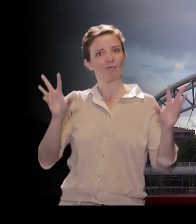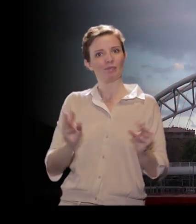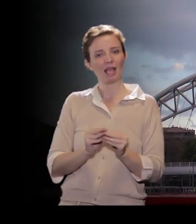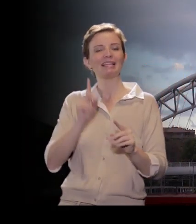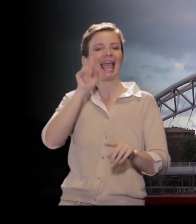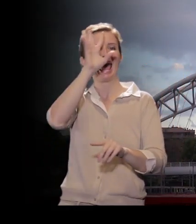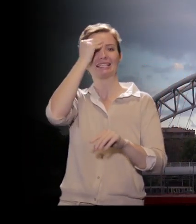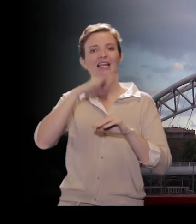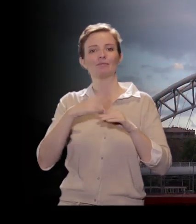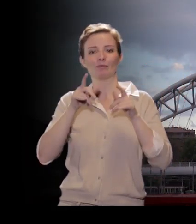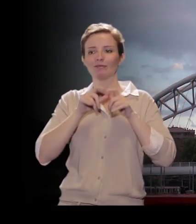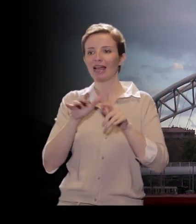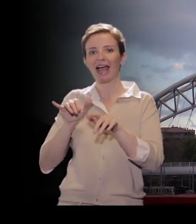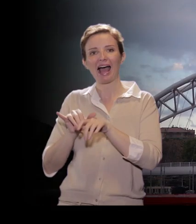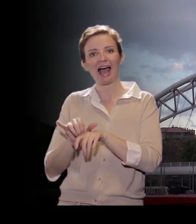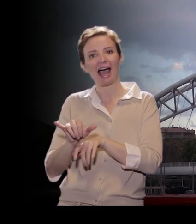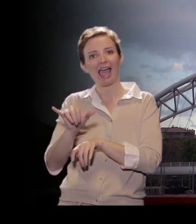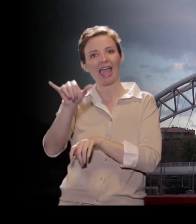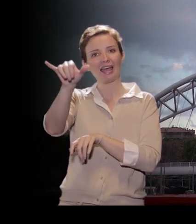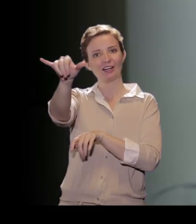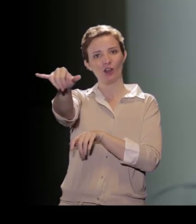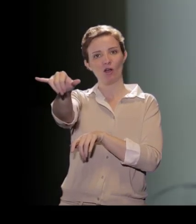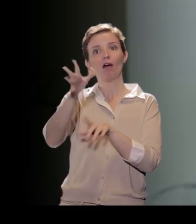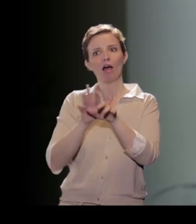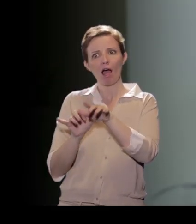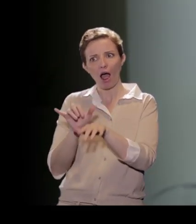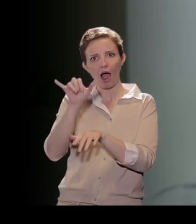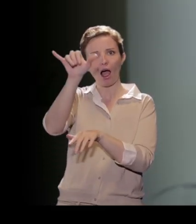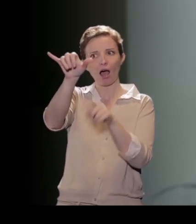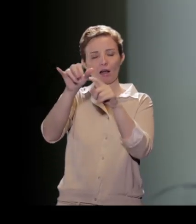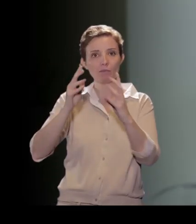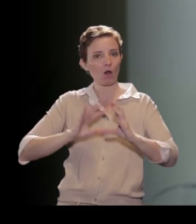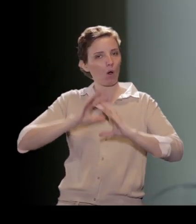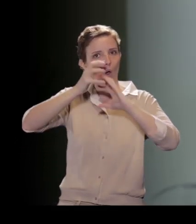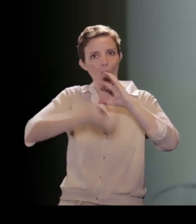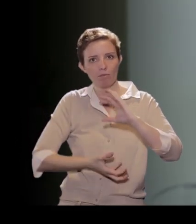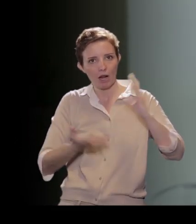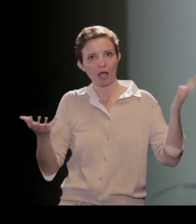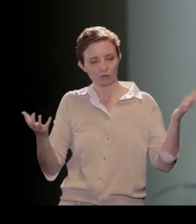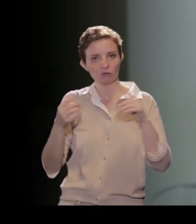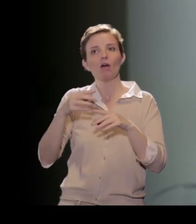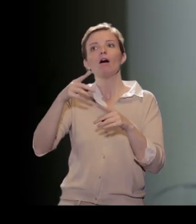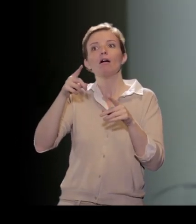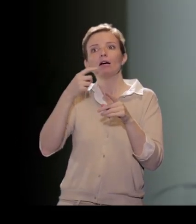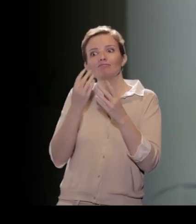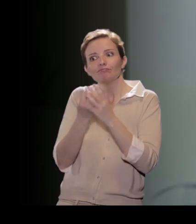viaggio aereo. L'aereo è un sistema estremamente complesso, realizzato da team di ingegneri